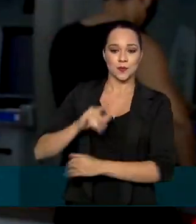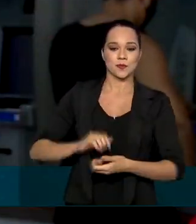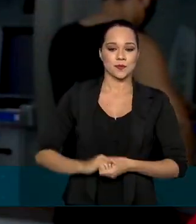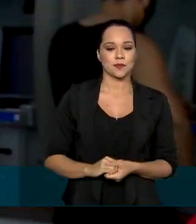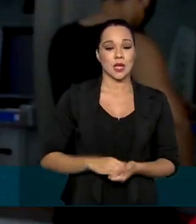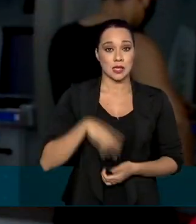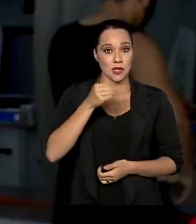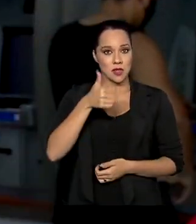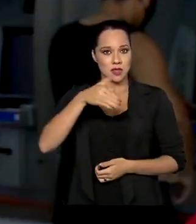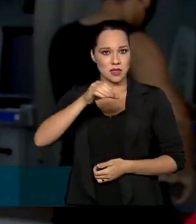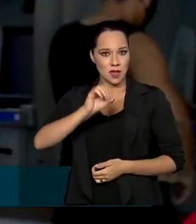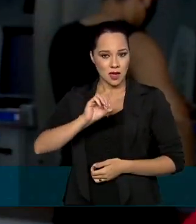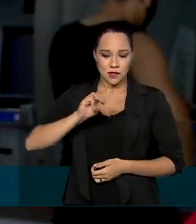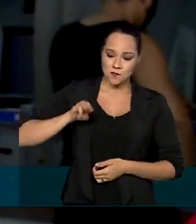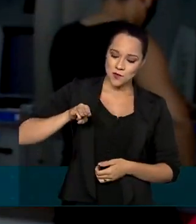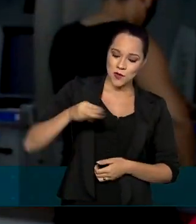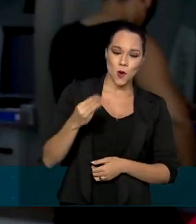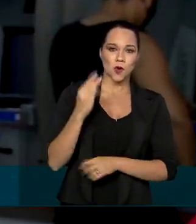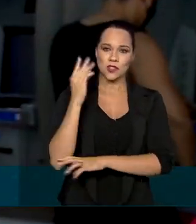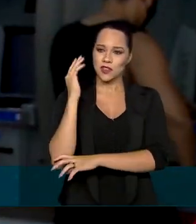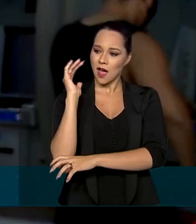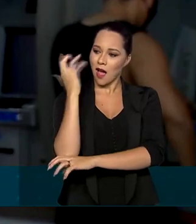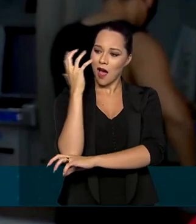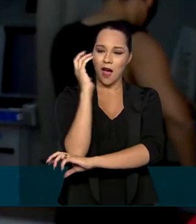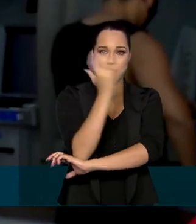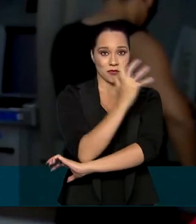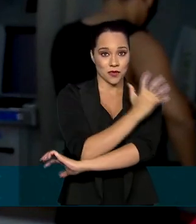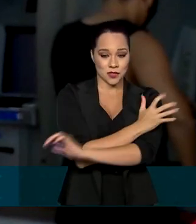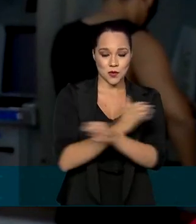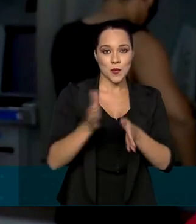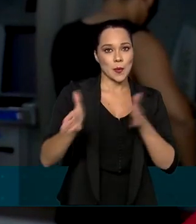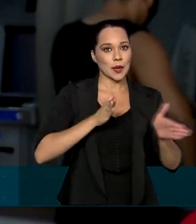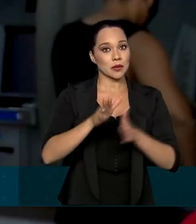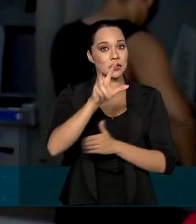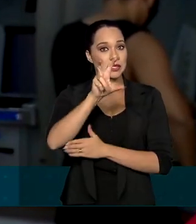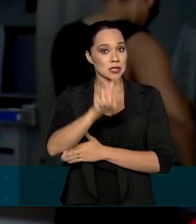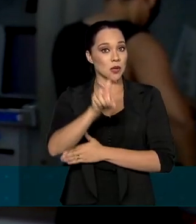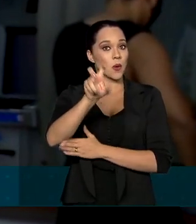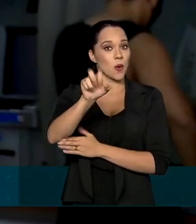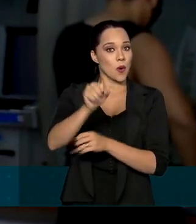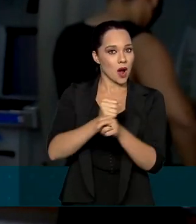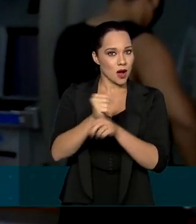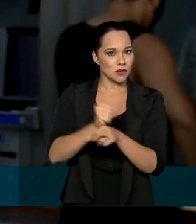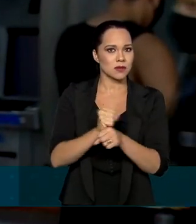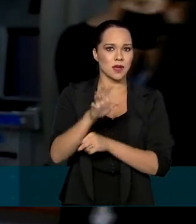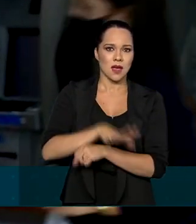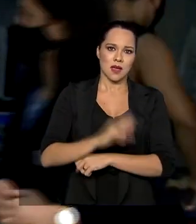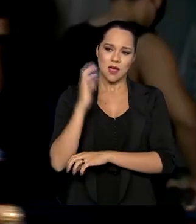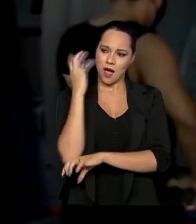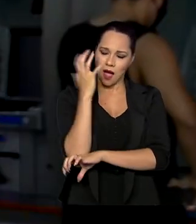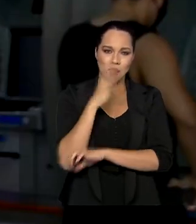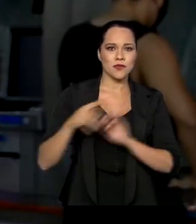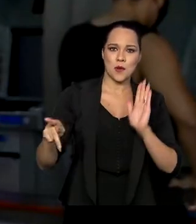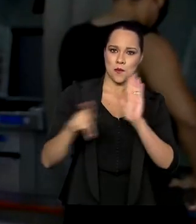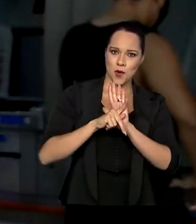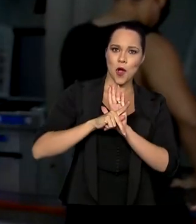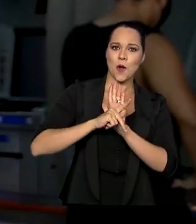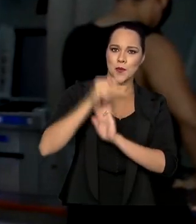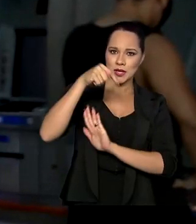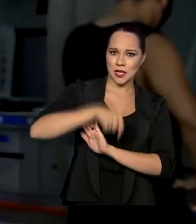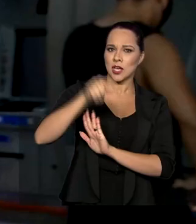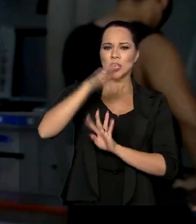10 milhões de árvores ao longo de cinco anos e são árvores nativas de